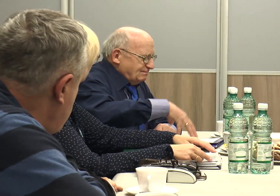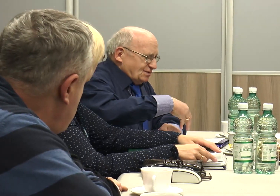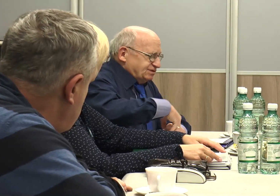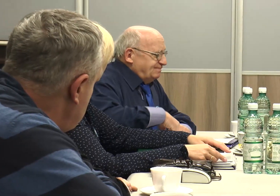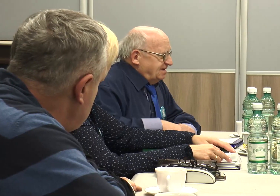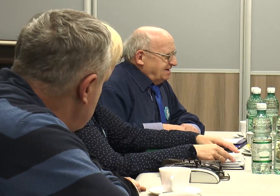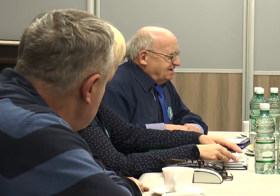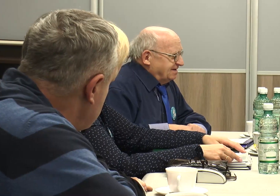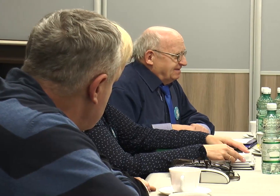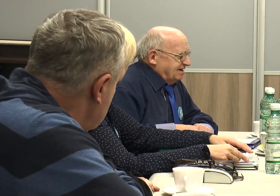Głuchych i słabosłyszących.